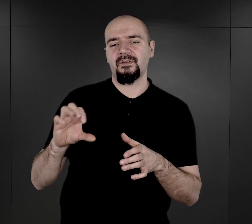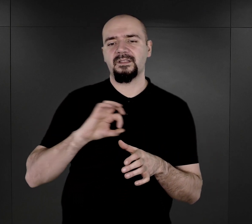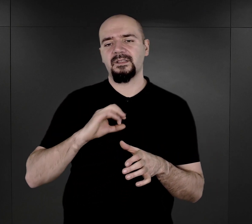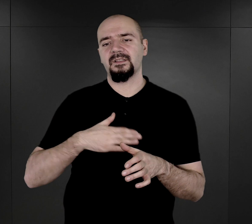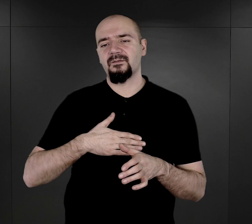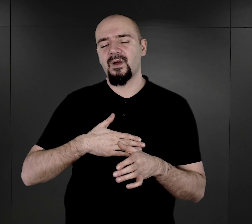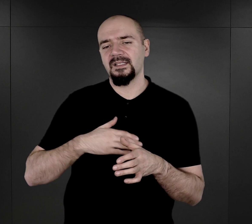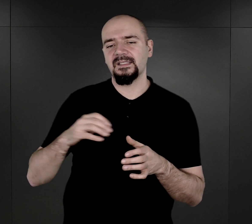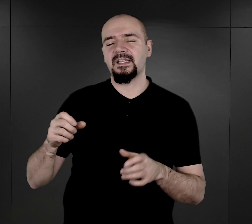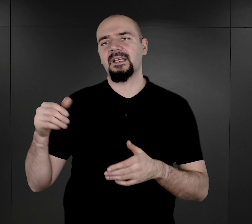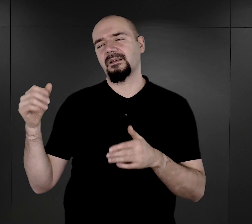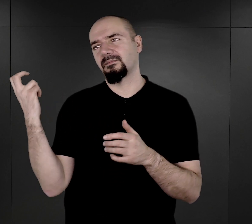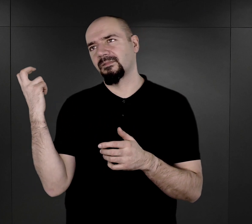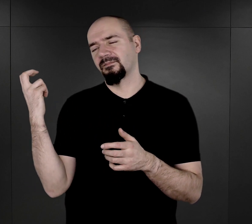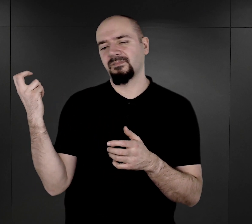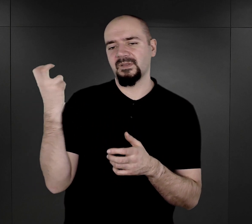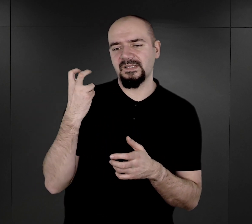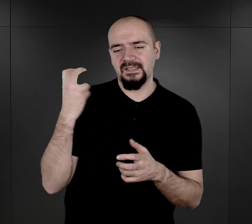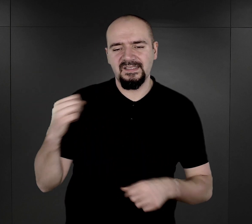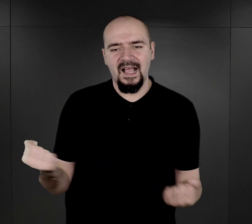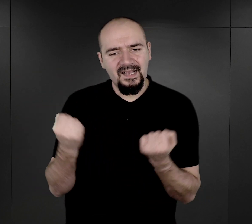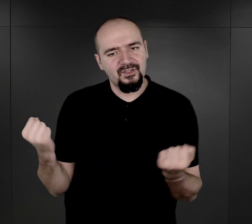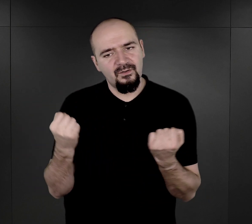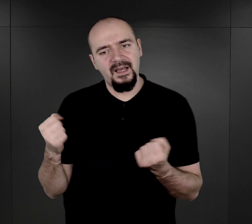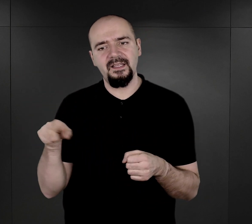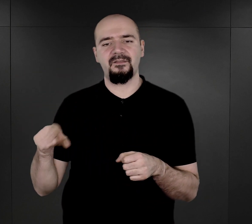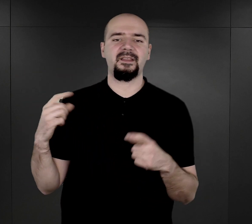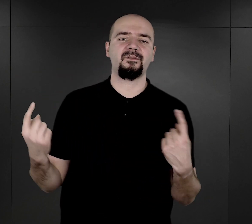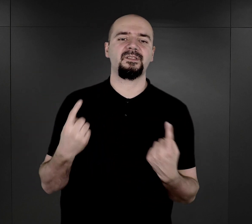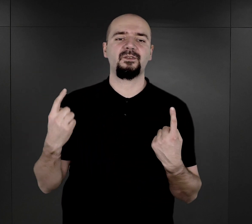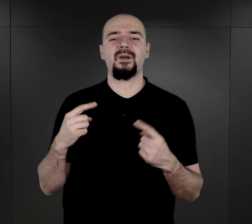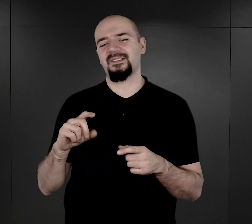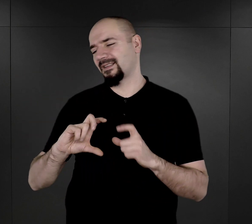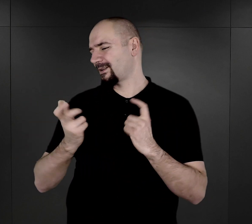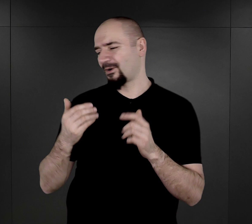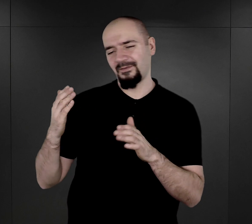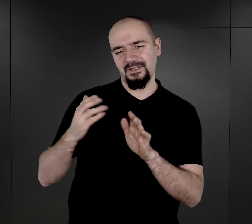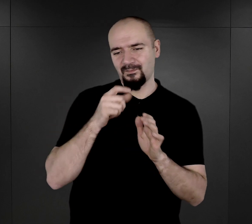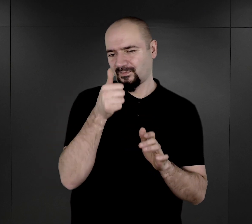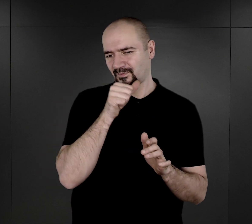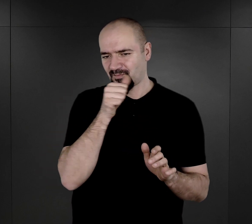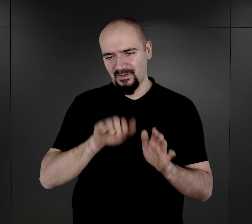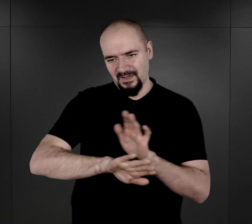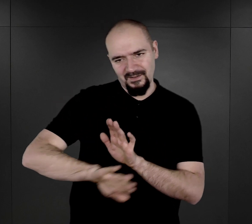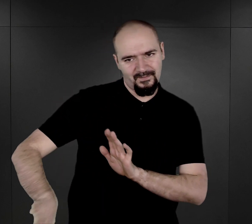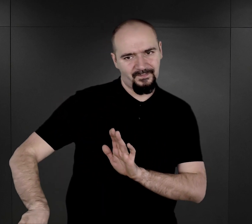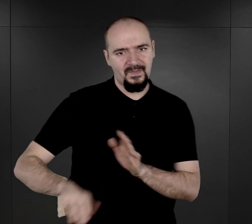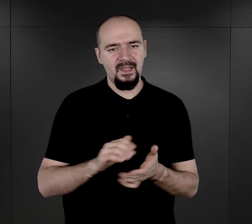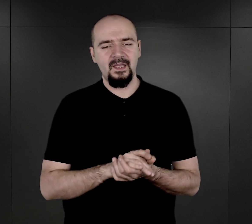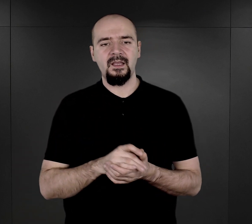i swoją odpowiedzialność, jeżeli chodzi o sytuację w tym obozie, właściwie całkowicie pomijał. Czy z obozu romskiego